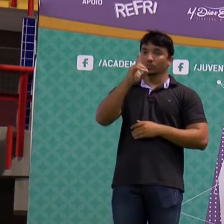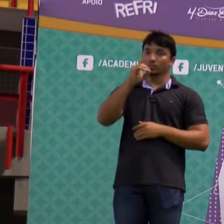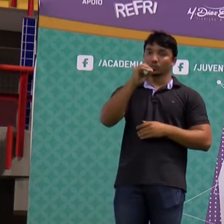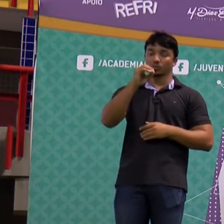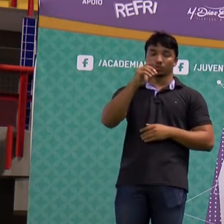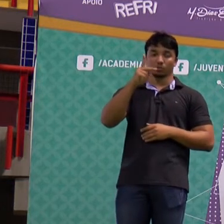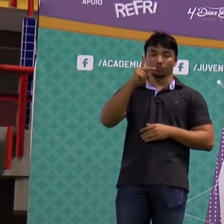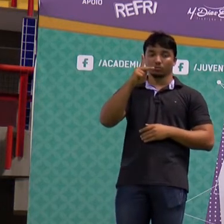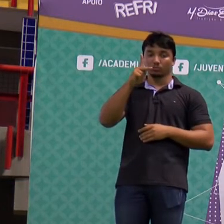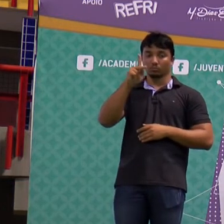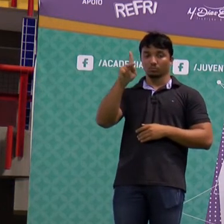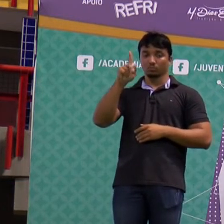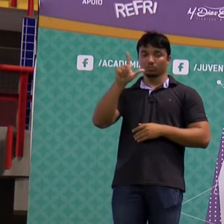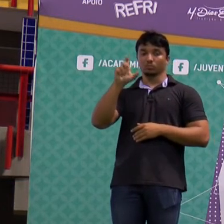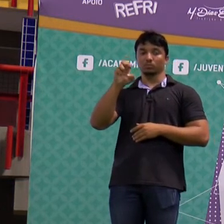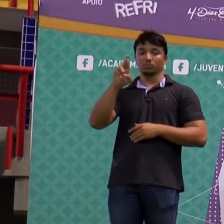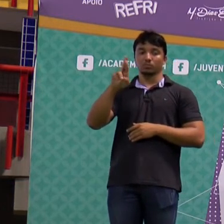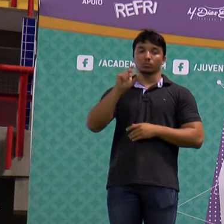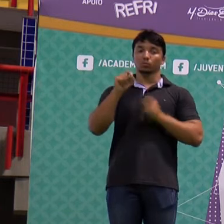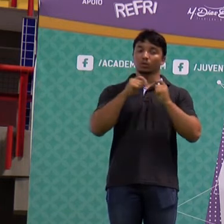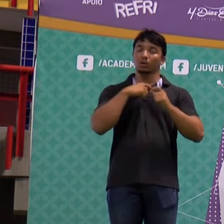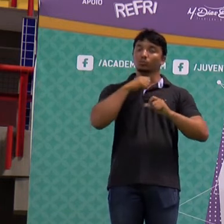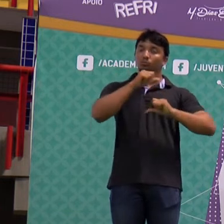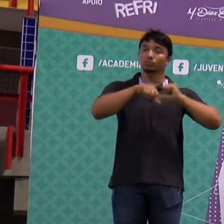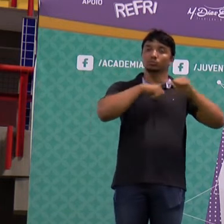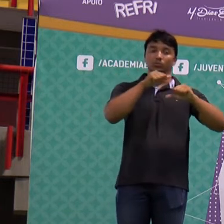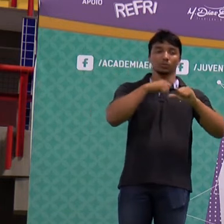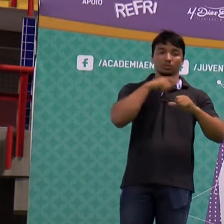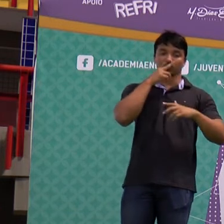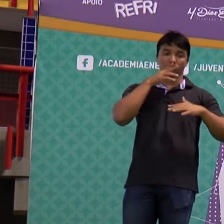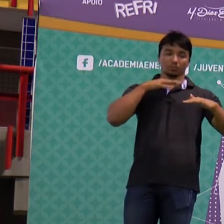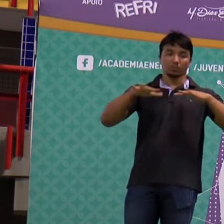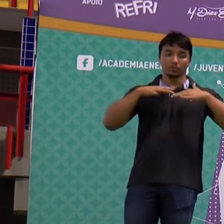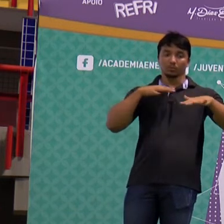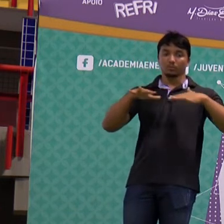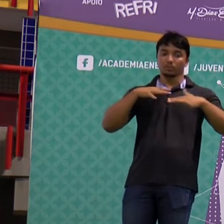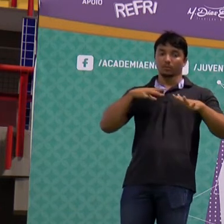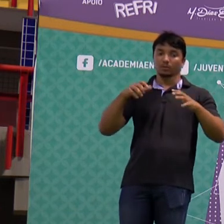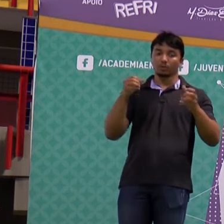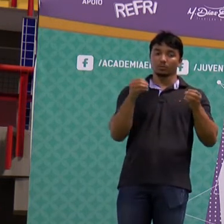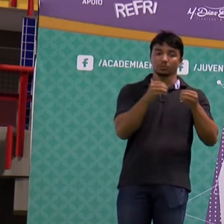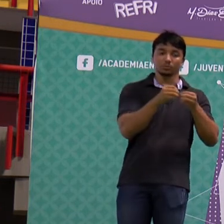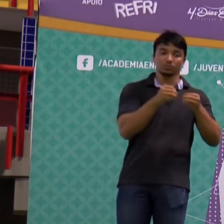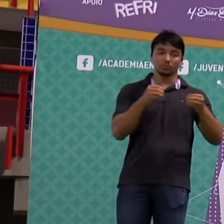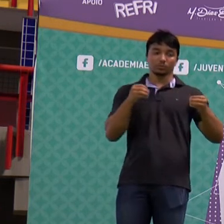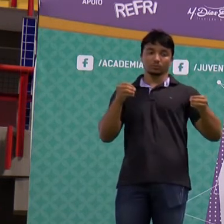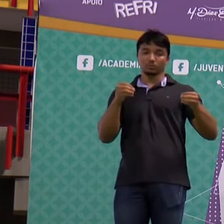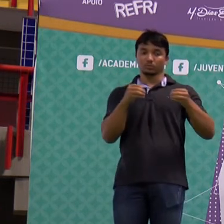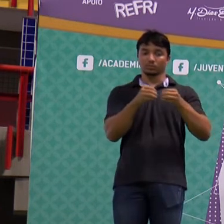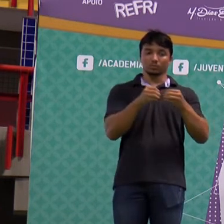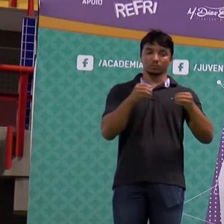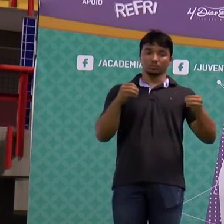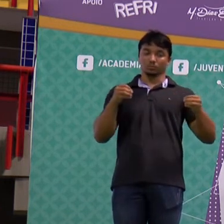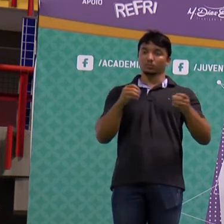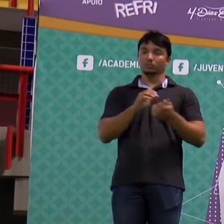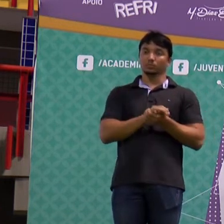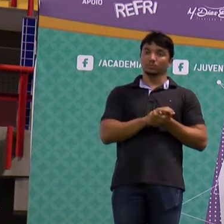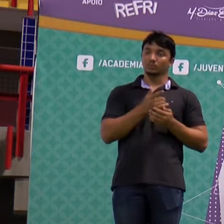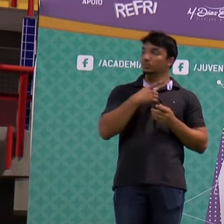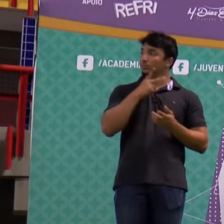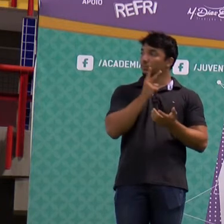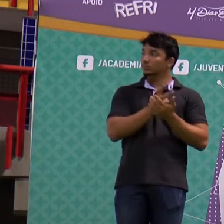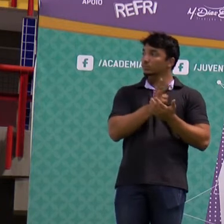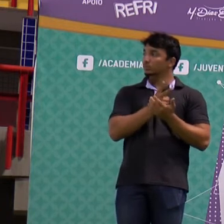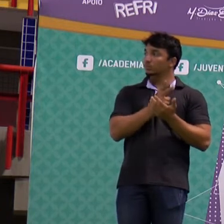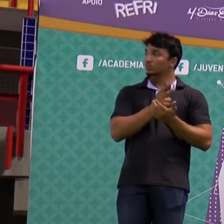variação que você tem do som quando você tem movimento relativo de aproximação ou afastamento. então, toda